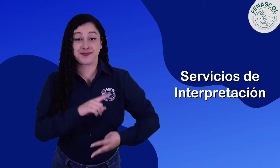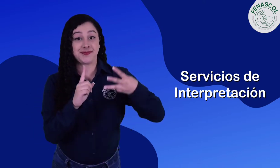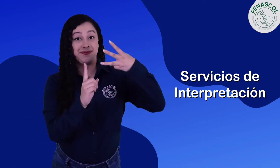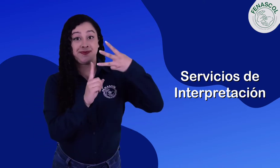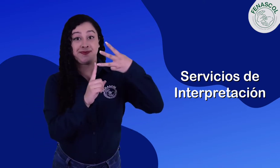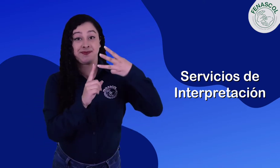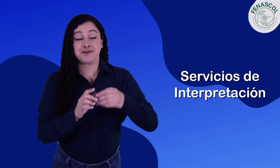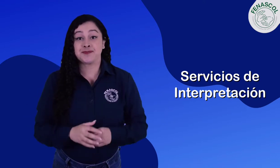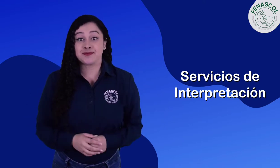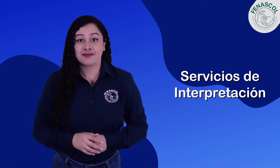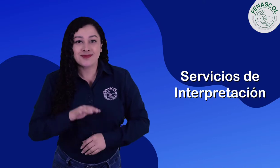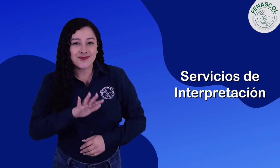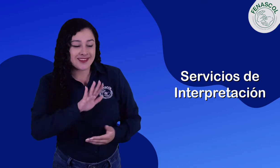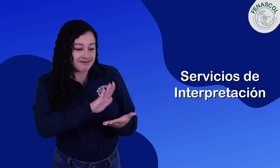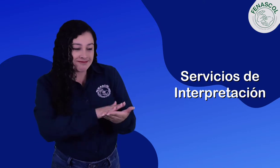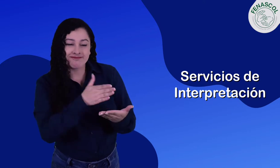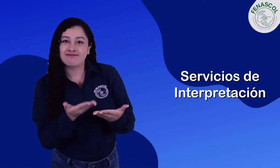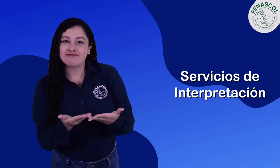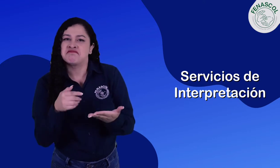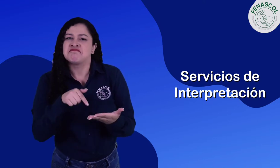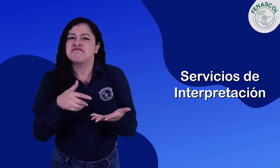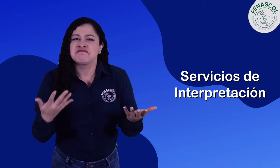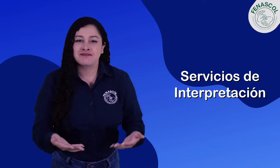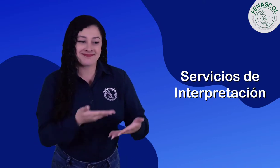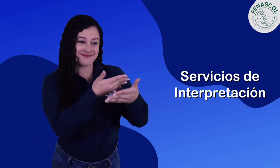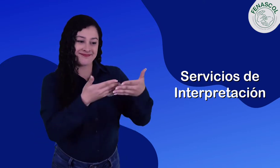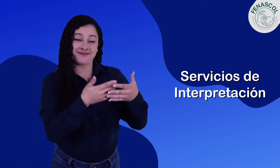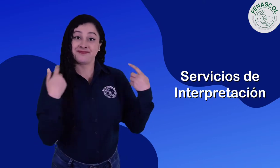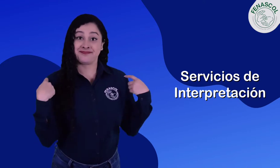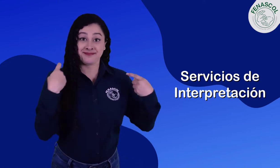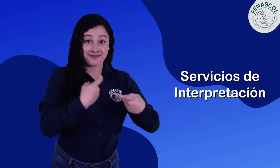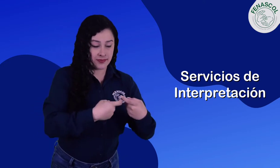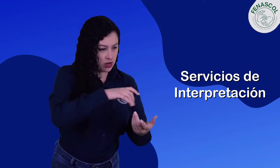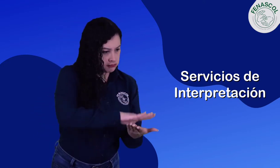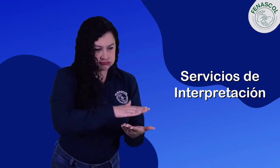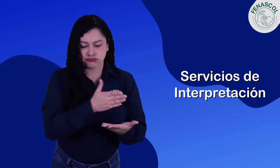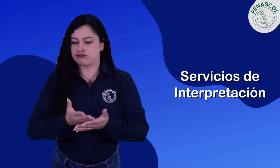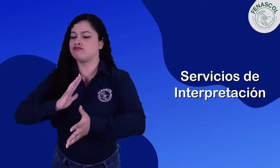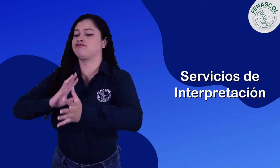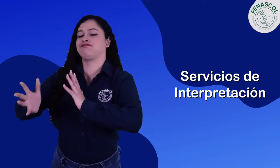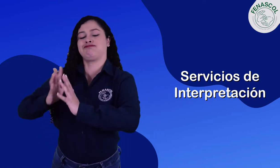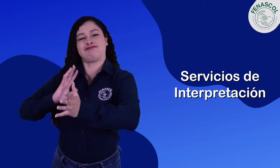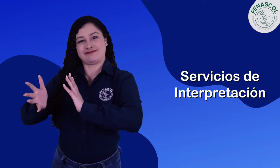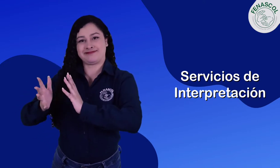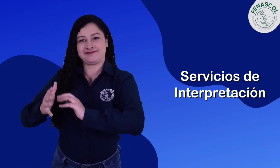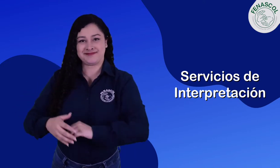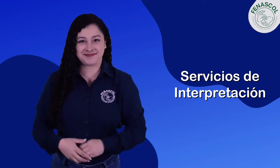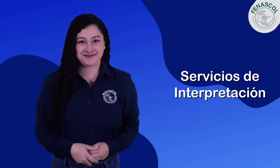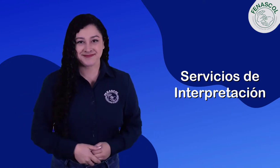Tercero, servicios de traducción de contenidos de español a lengua de señas.